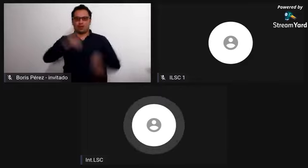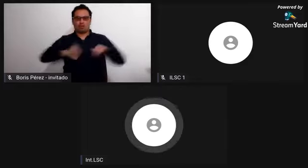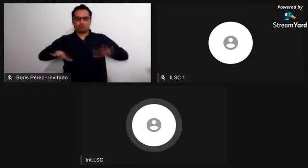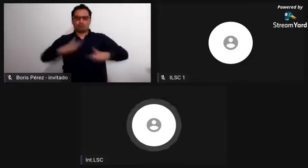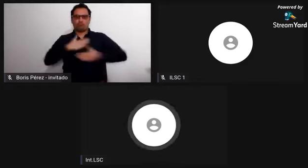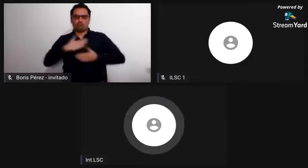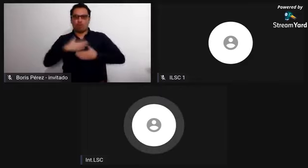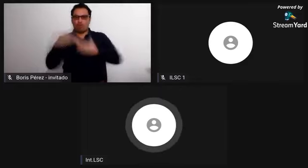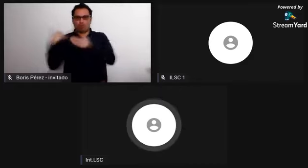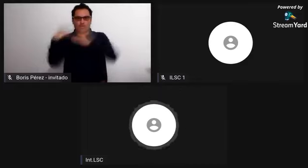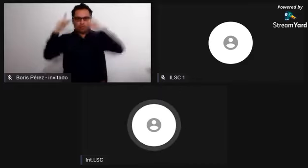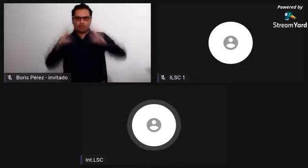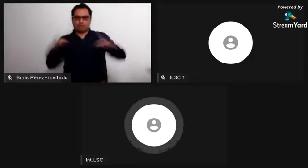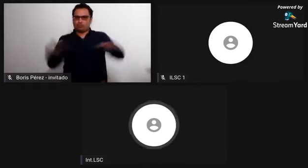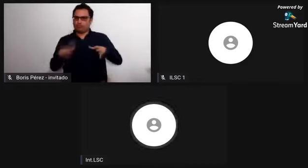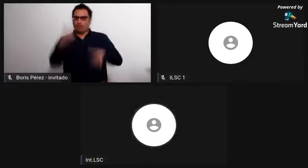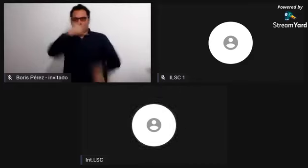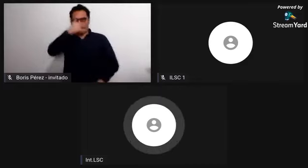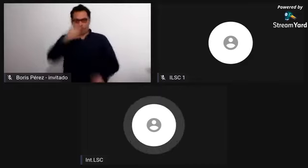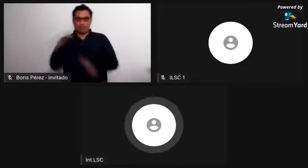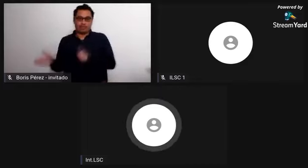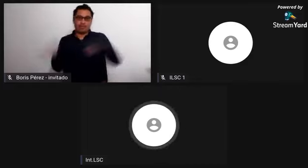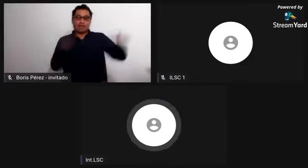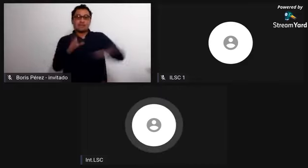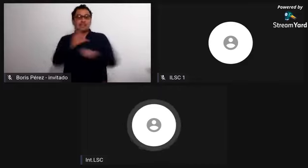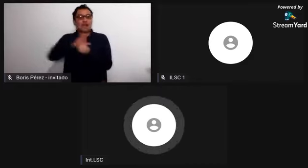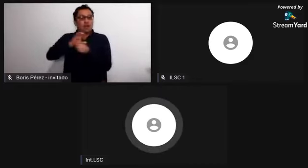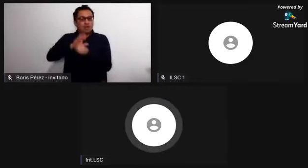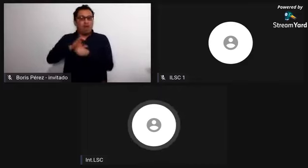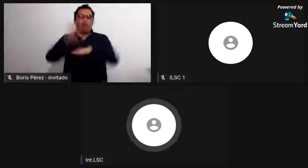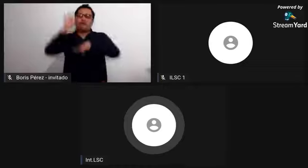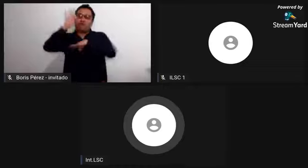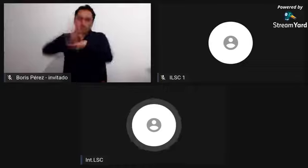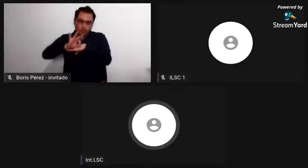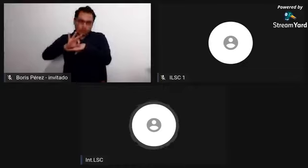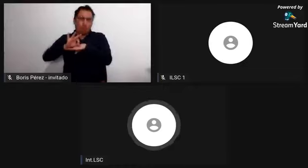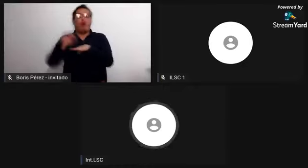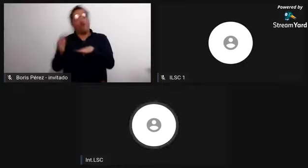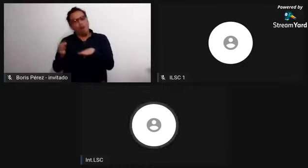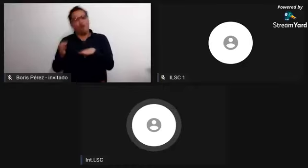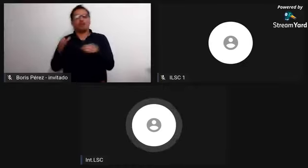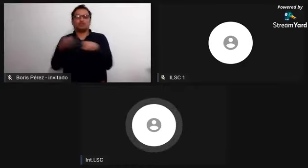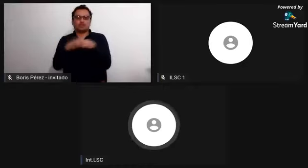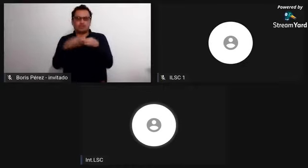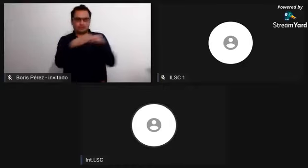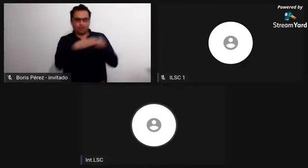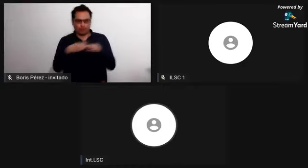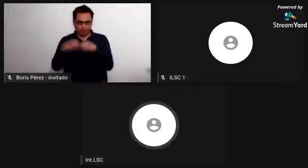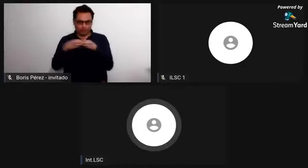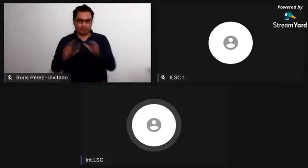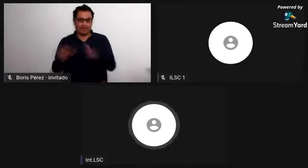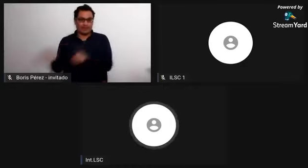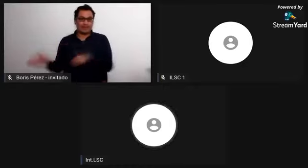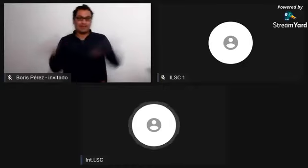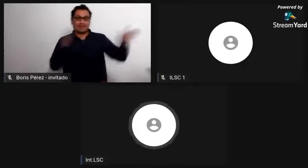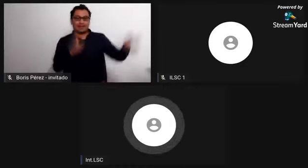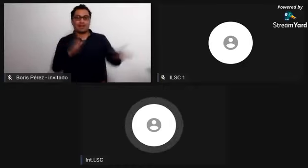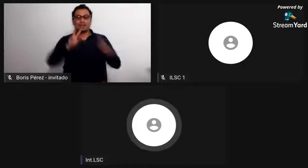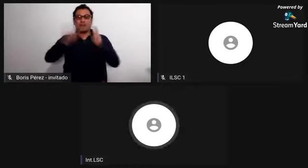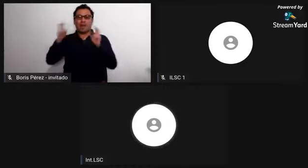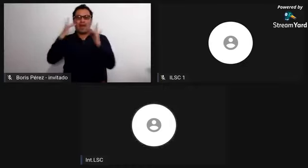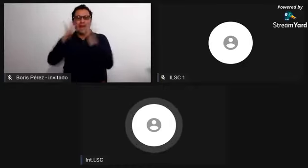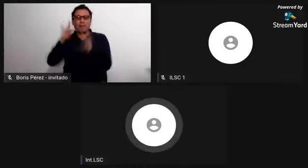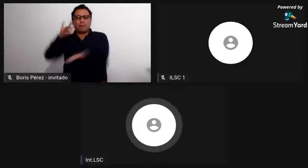consejos comunitarios, entonces, también son respetados con su autonomía, con sus culturas, con su